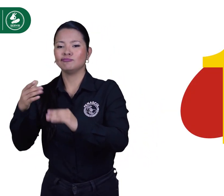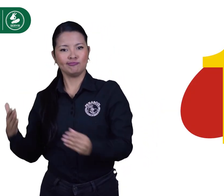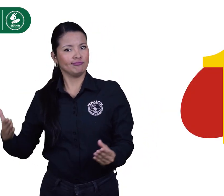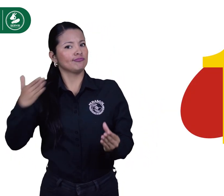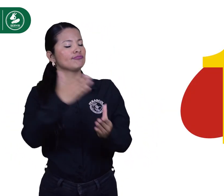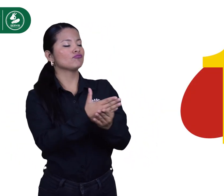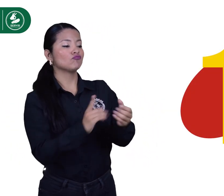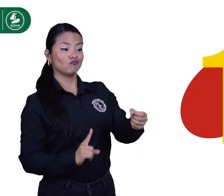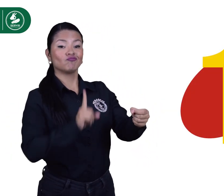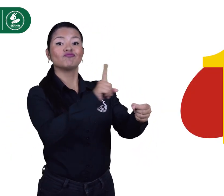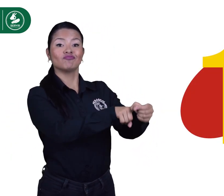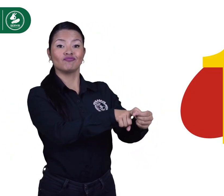domiciliarios.